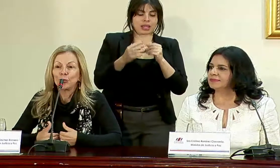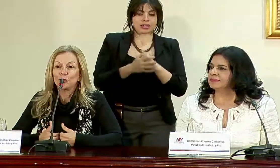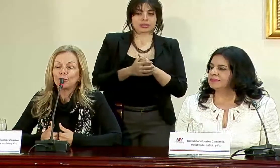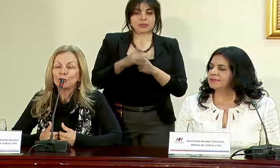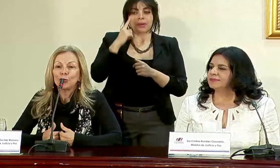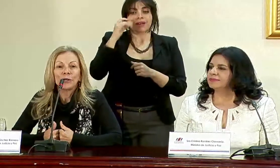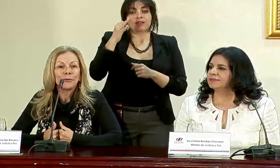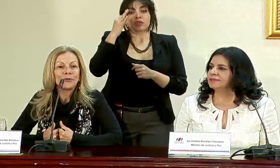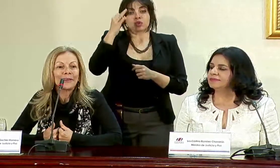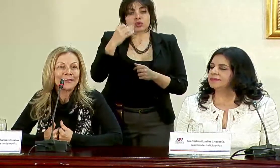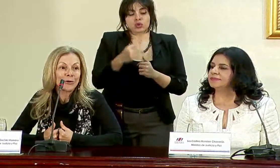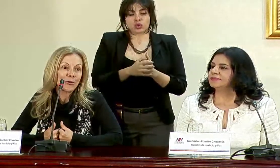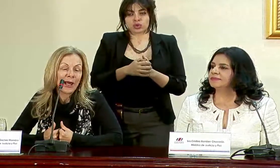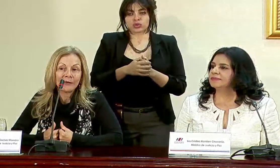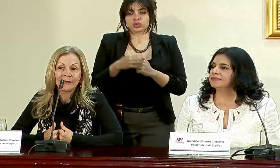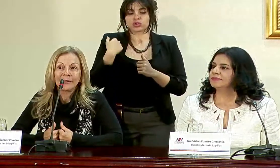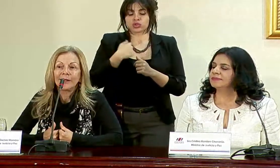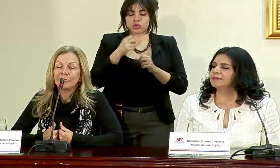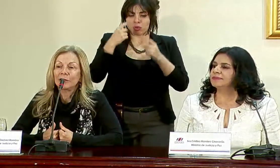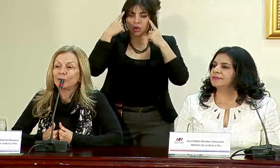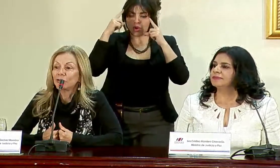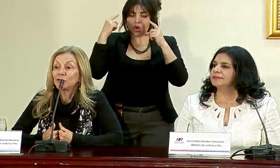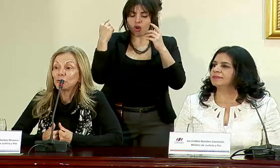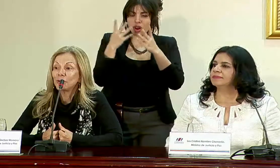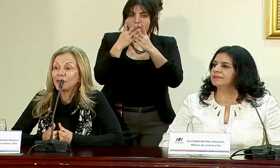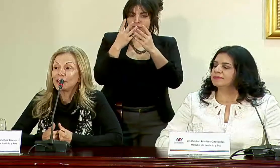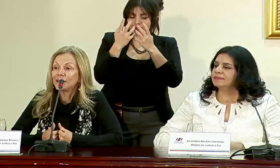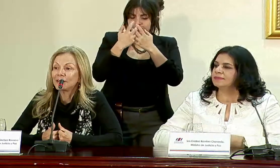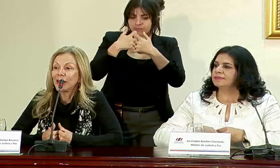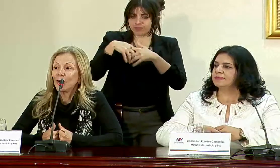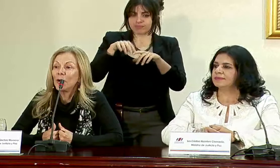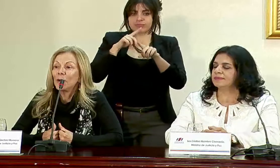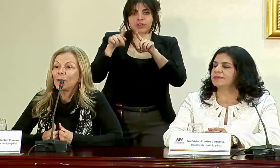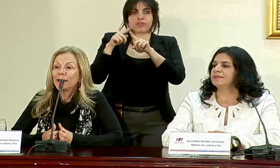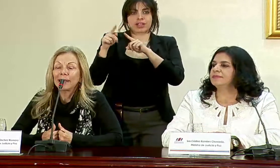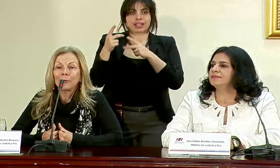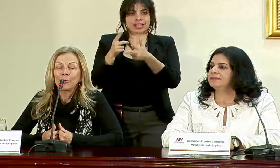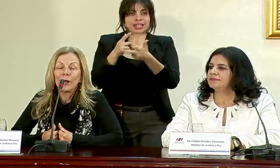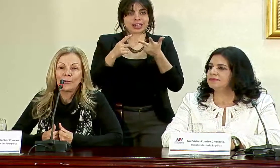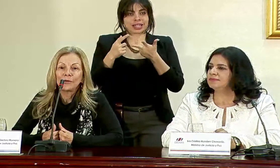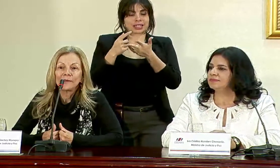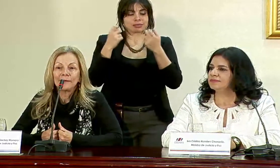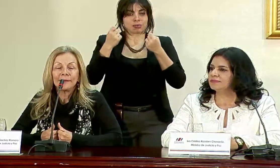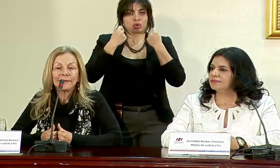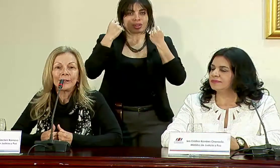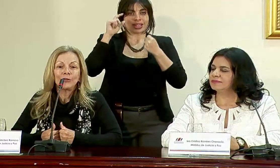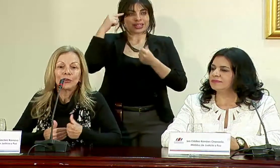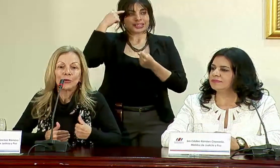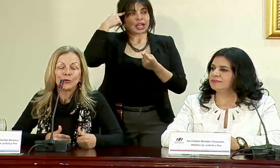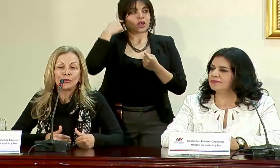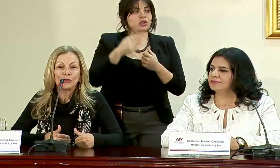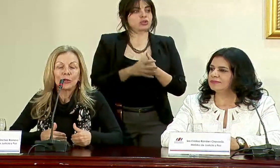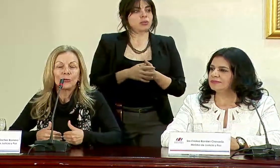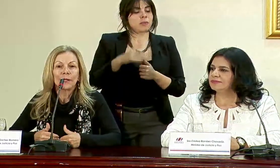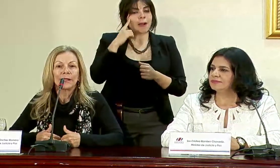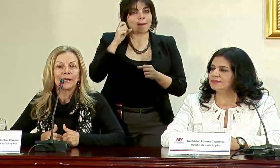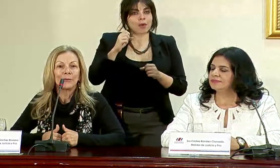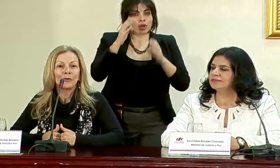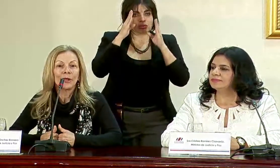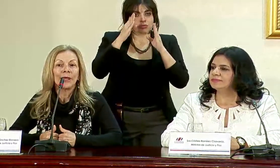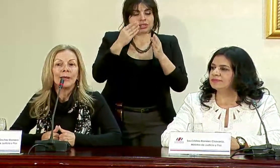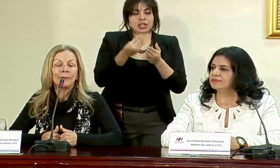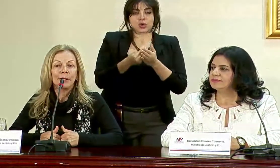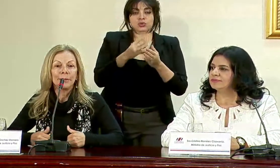el futuro nosotros logremos articular entre los tres poderes del Estado para que podamos establecer los recursos y los